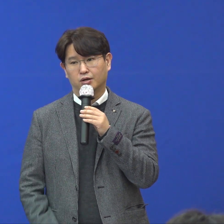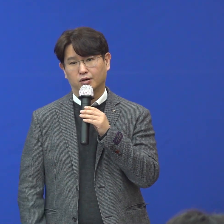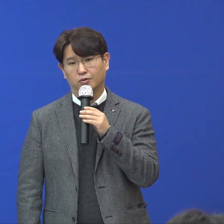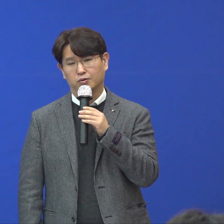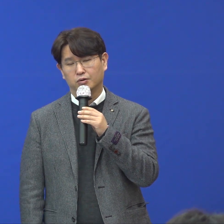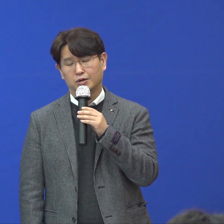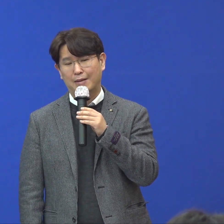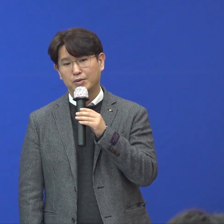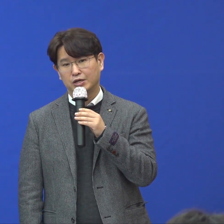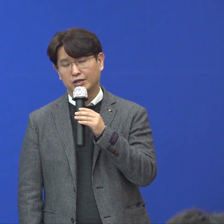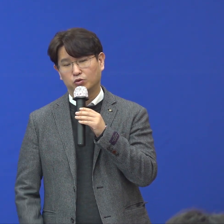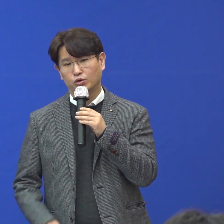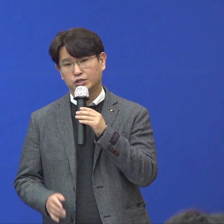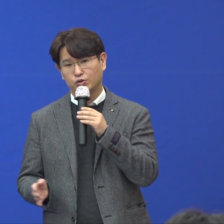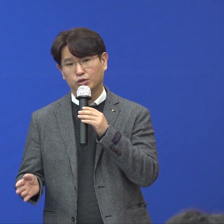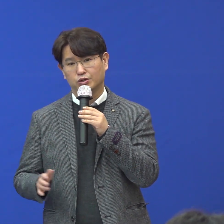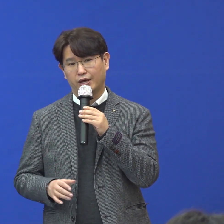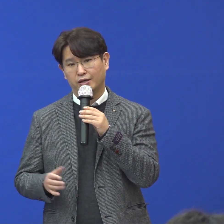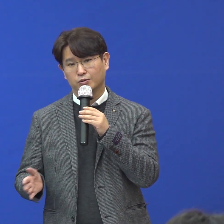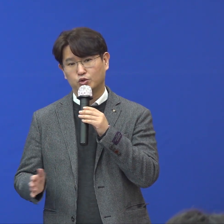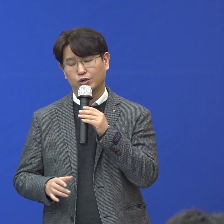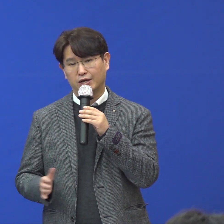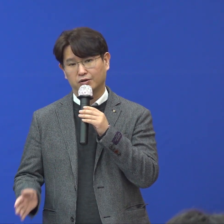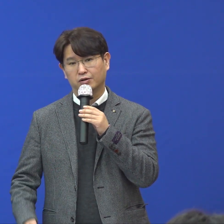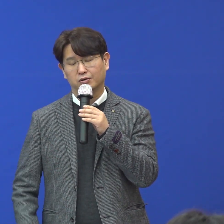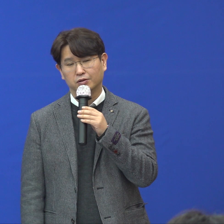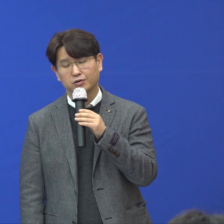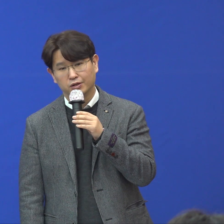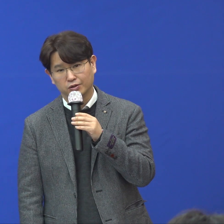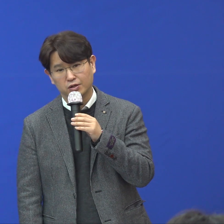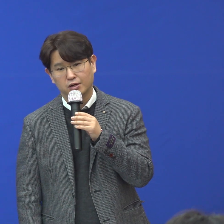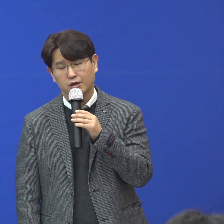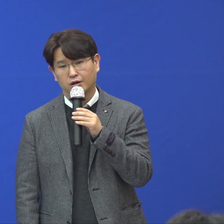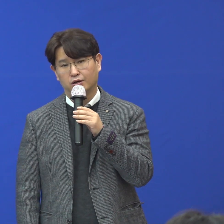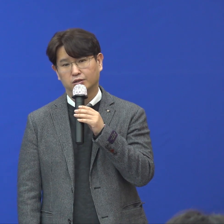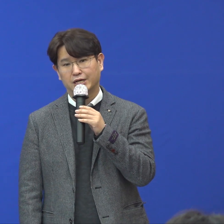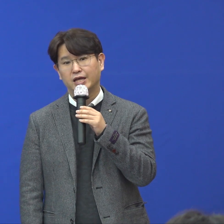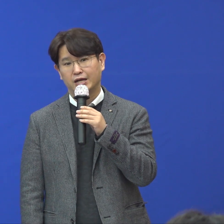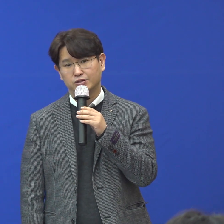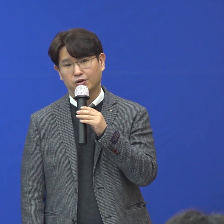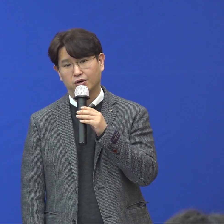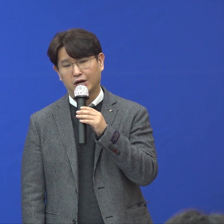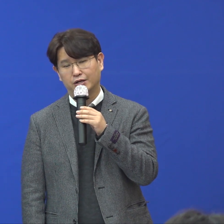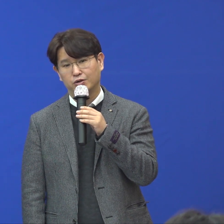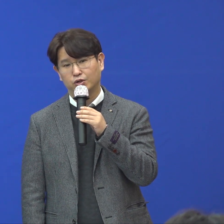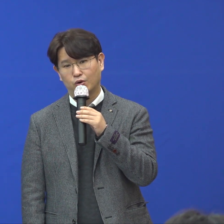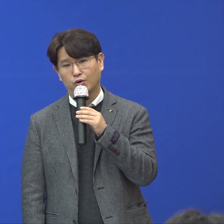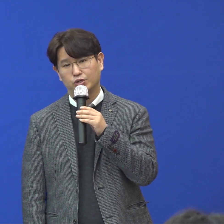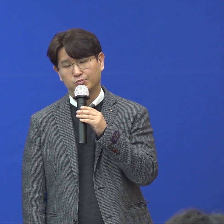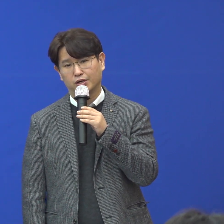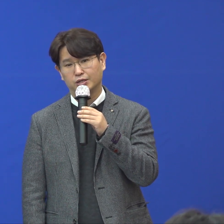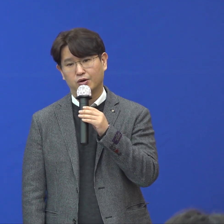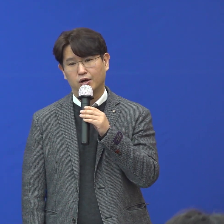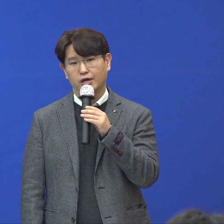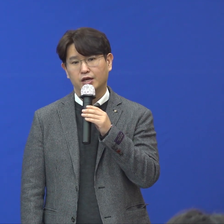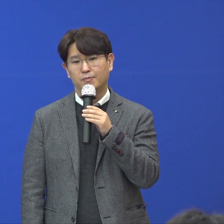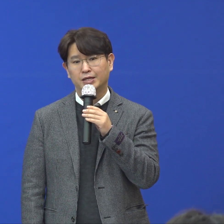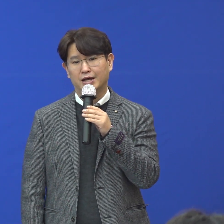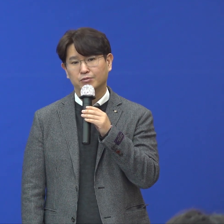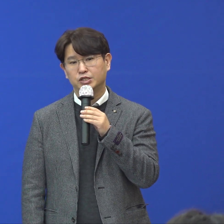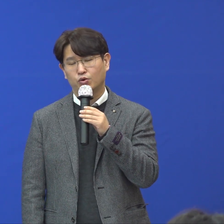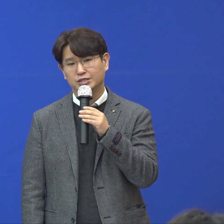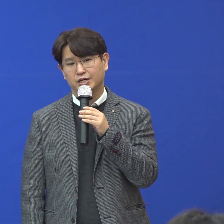간병인 또는 직원들의 접촉이라든가 그런 것을 차단해서 하는 형태로 하고 있습니다. 그래서